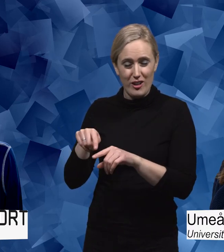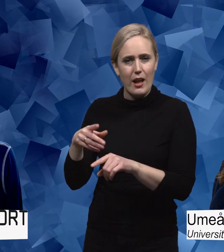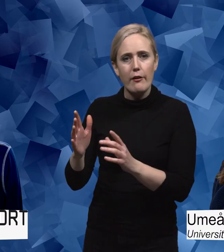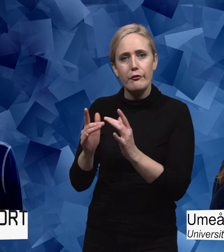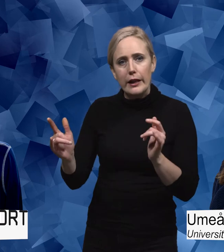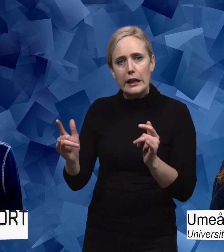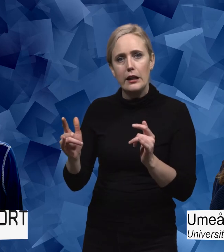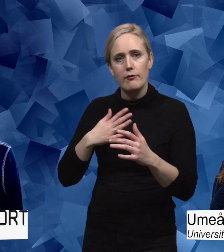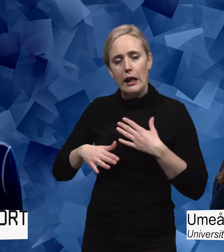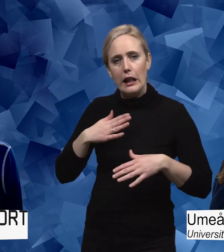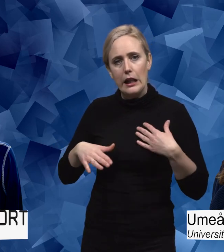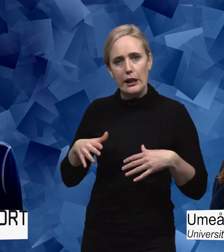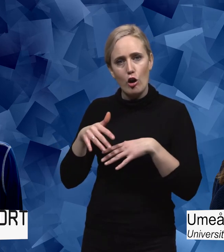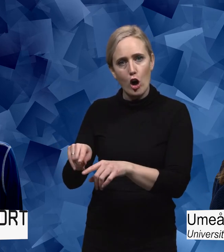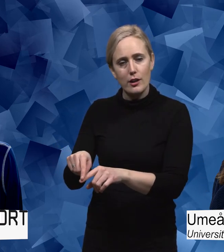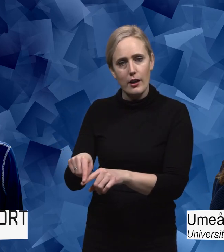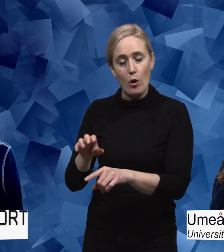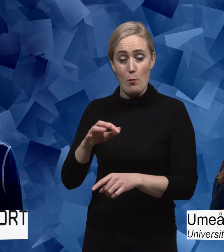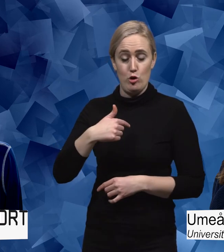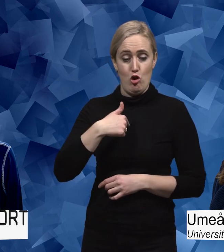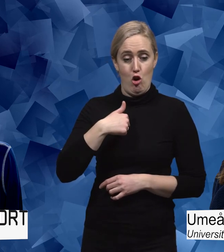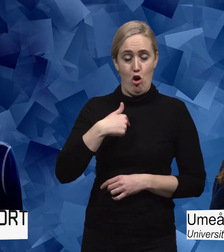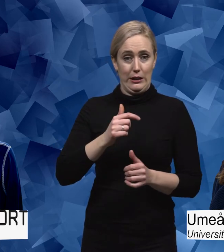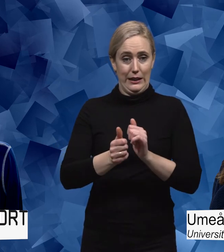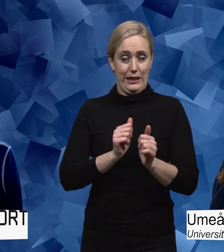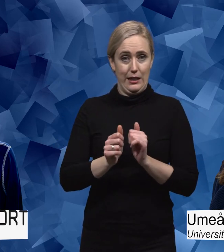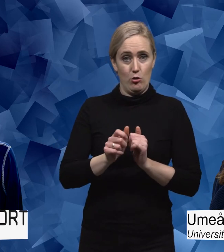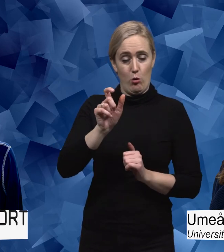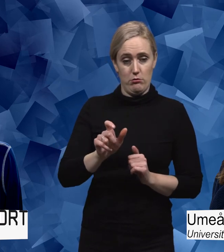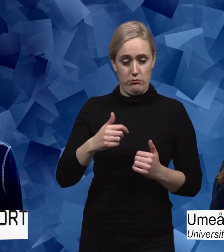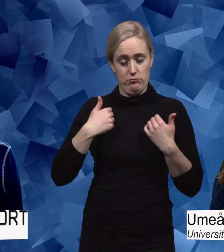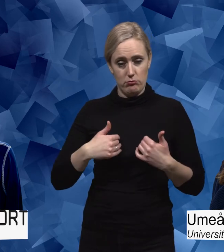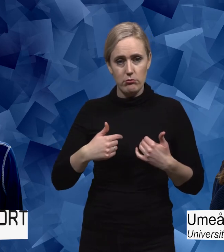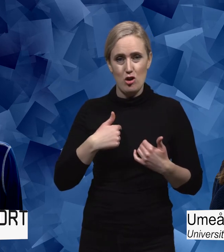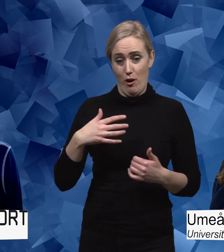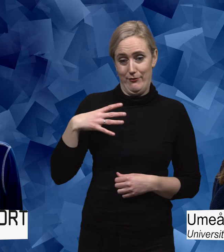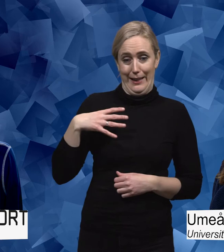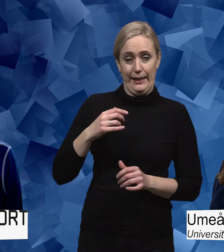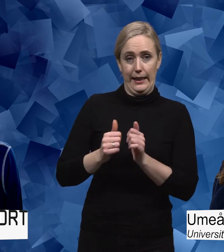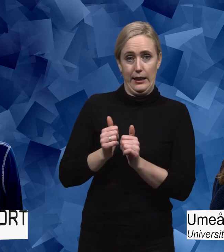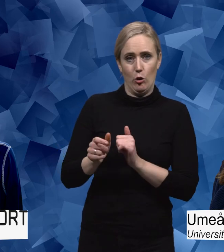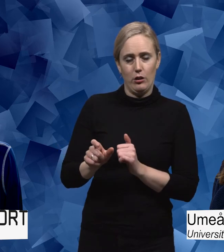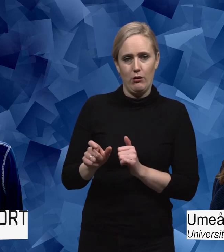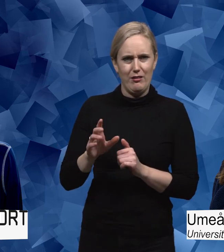frivillig rörelse. Om jag som idrottare inte vill idrott, så behöver inte det bero på att jag inte blir